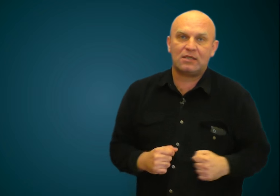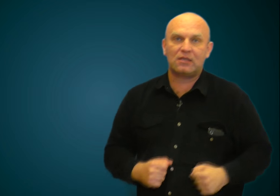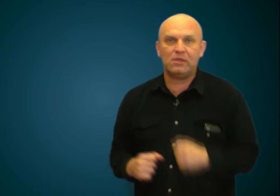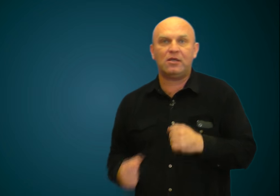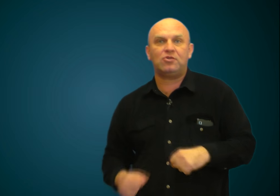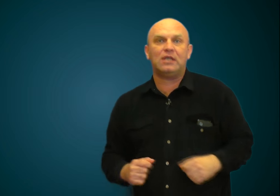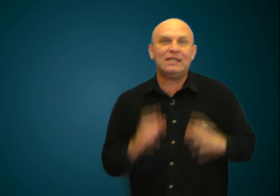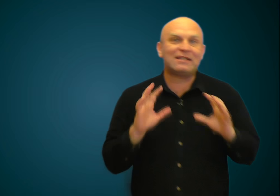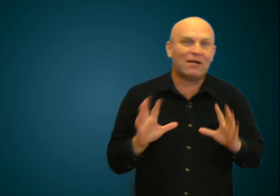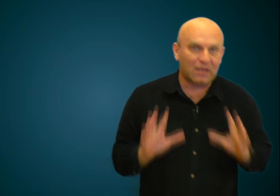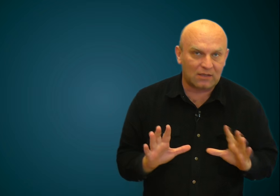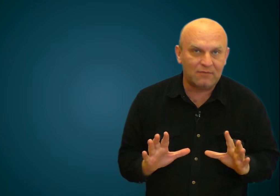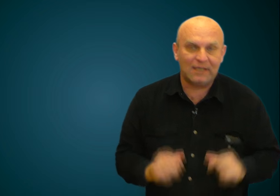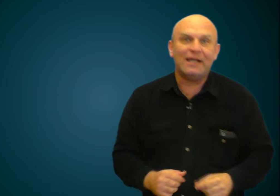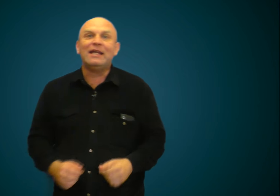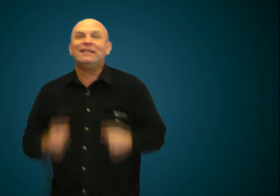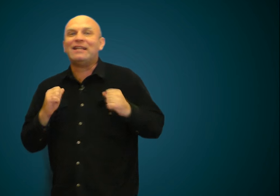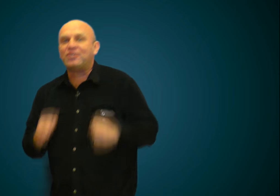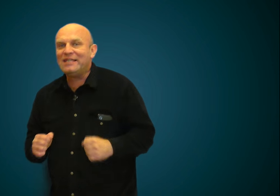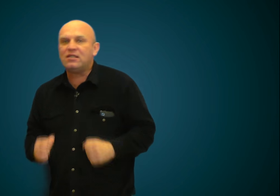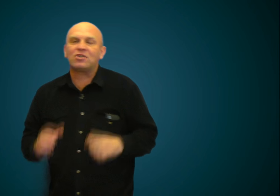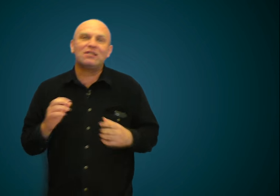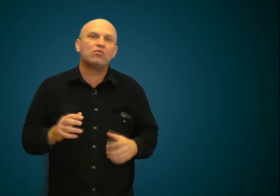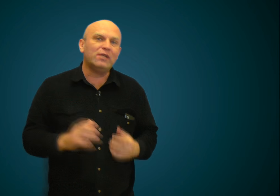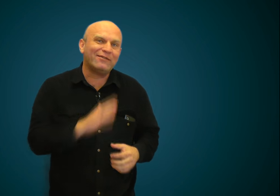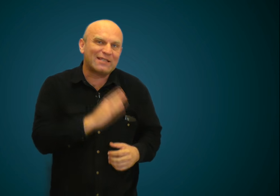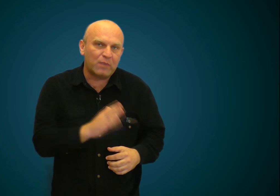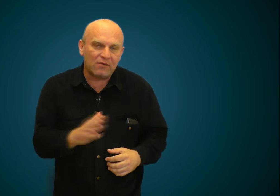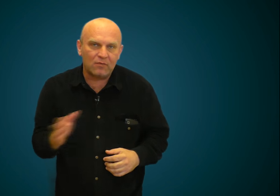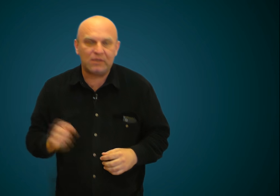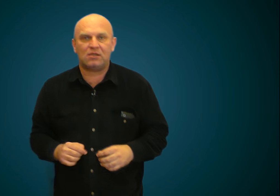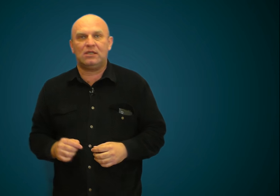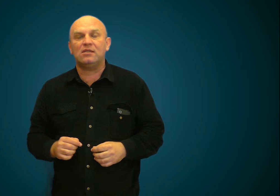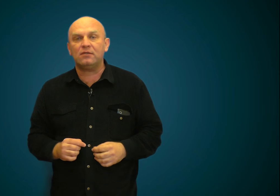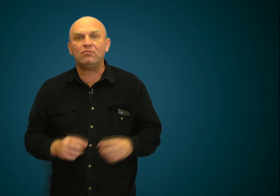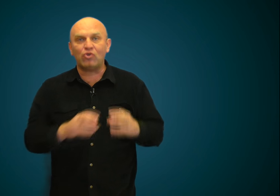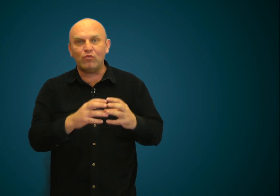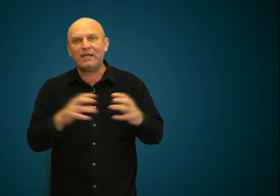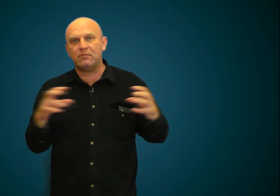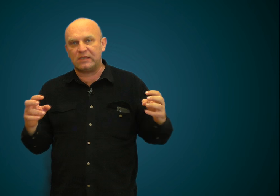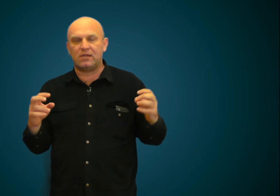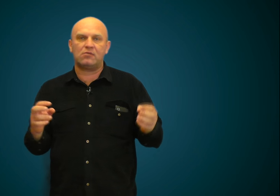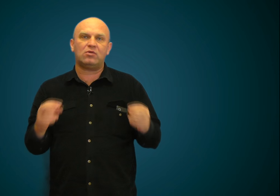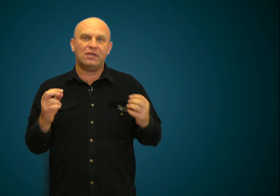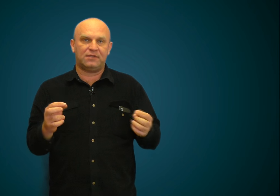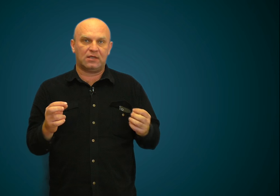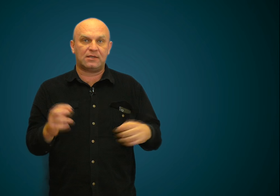расслабляющие и самое главное начните жестикулировать с первого предложения. Дело в том, что любая мысль, изложенная в тексте,